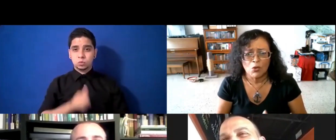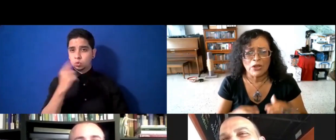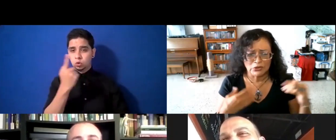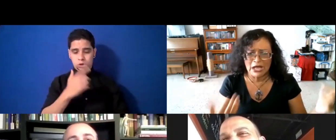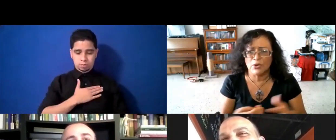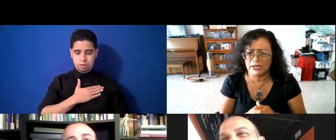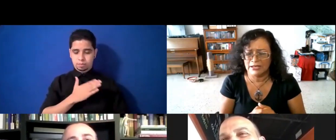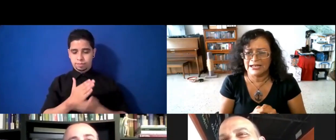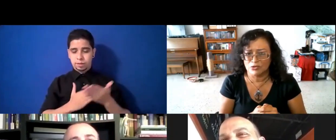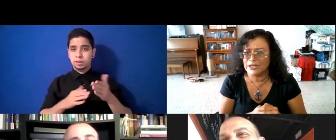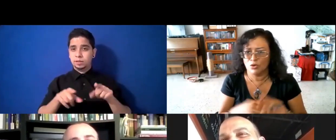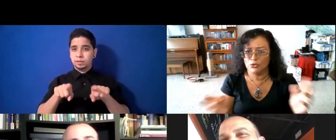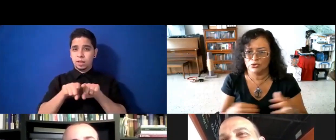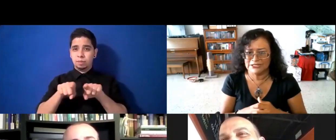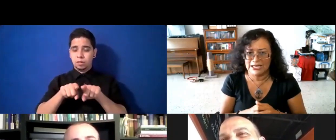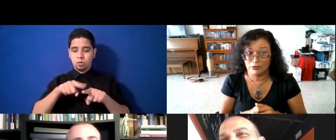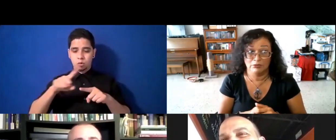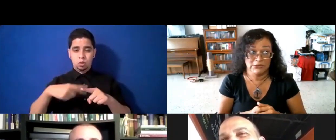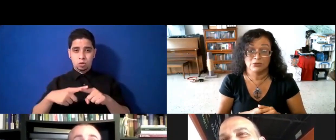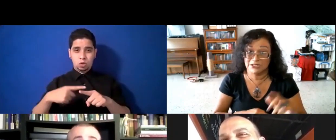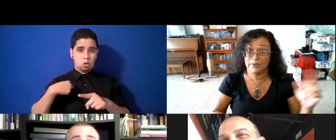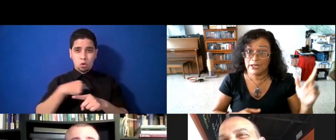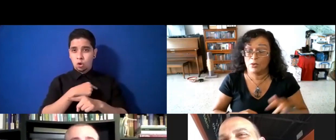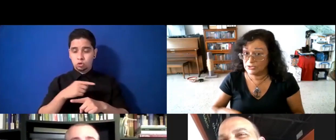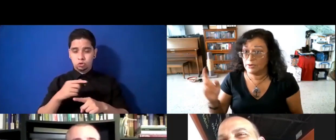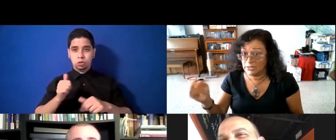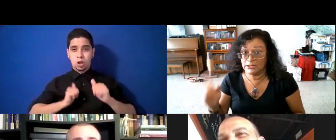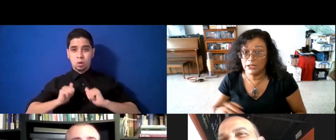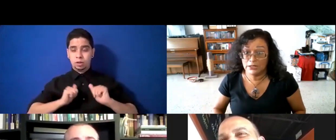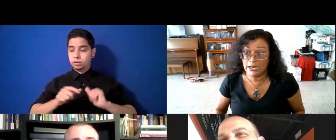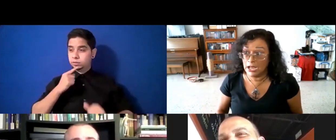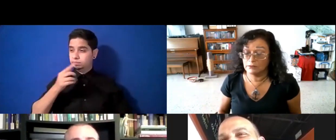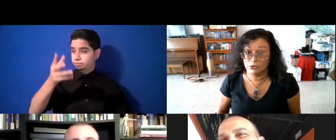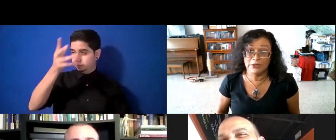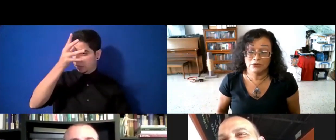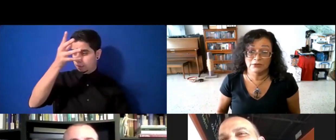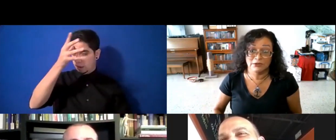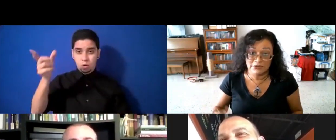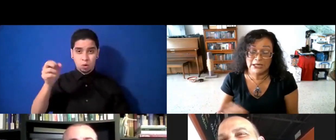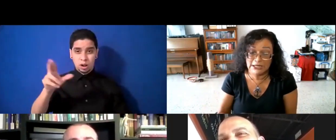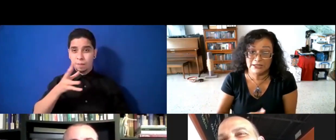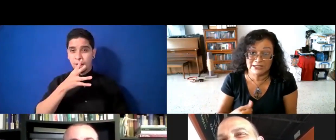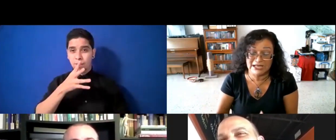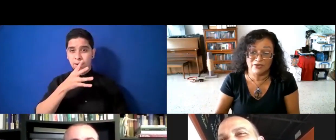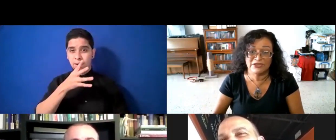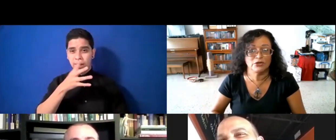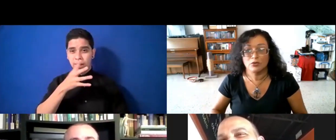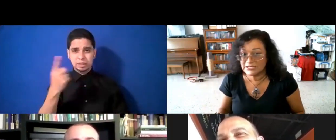cuando estábamos en las obras, todo el mundo lo decía, no, ese papá, o esa mamá de Ian, Dios mío, ese sacrificio, no, el